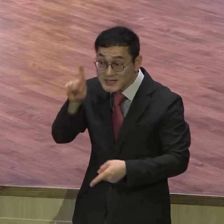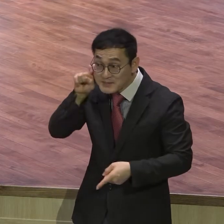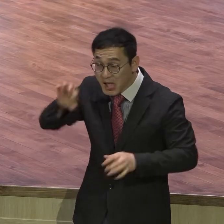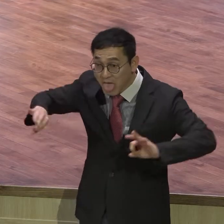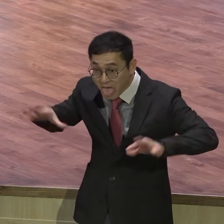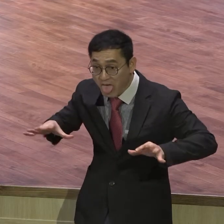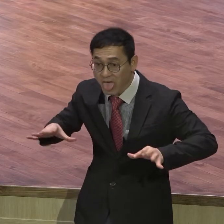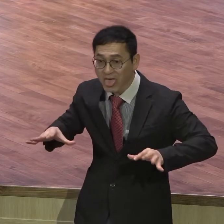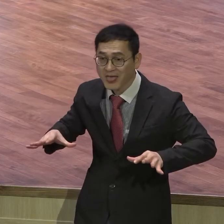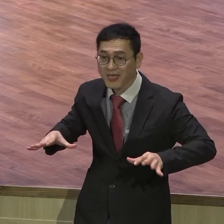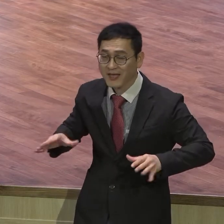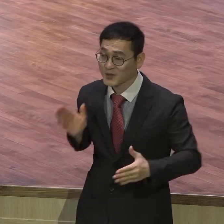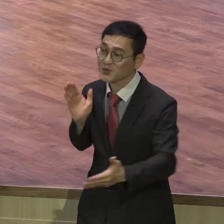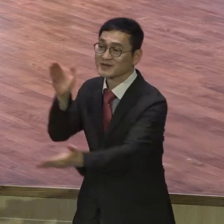불순종하면 40년 걸려요.